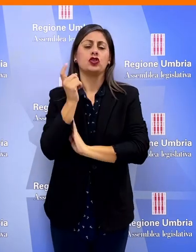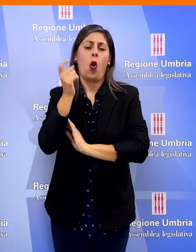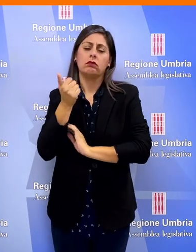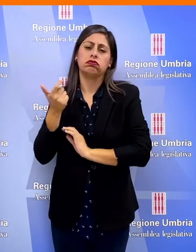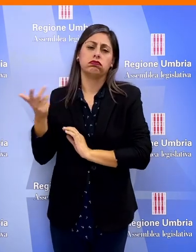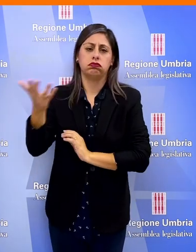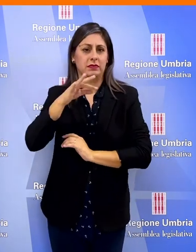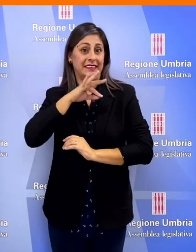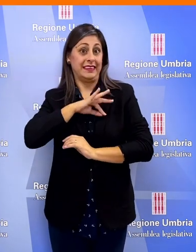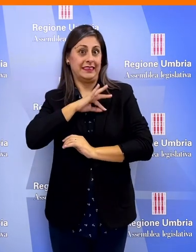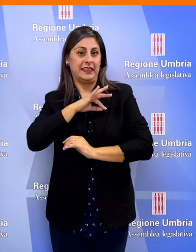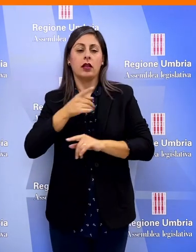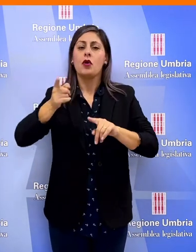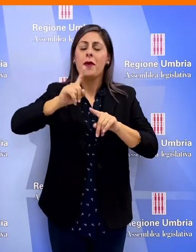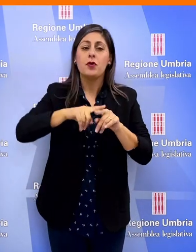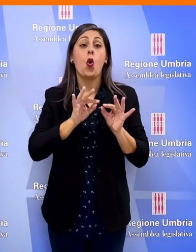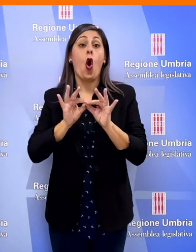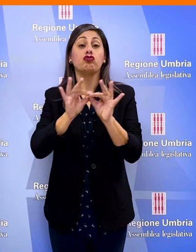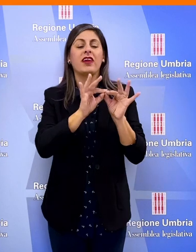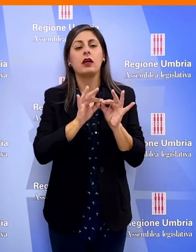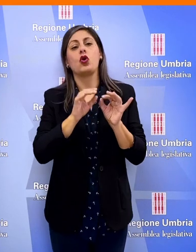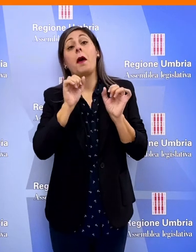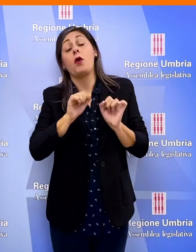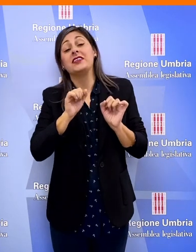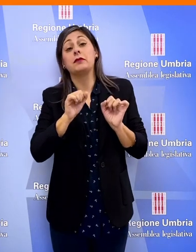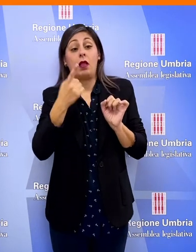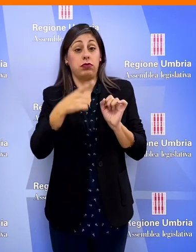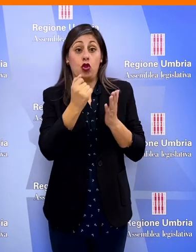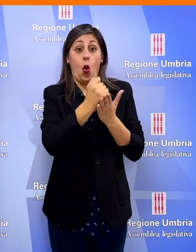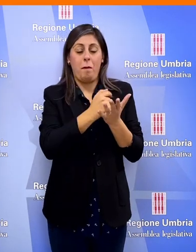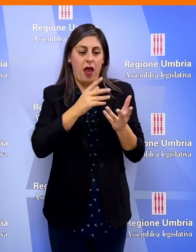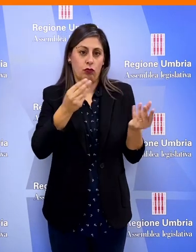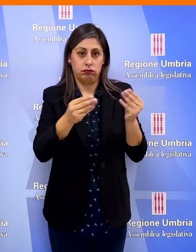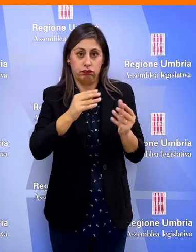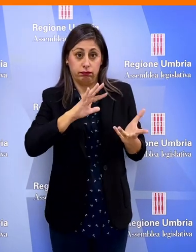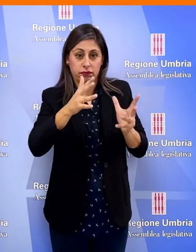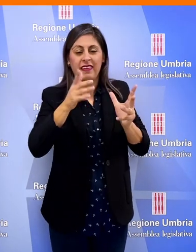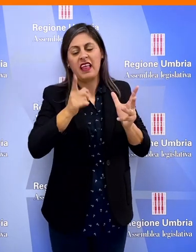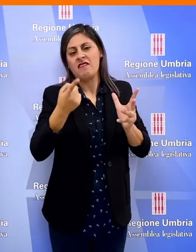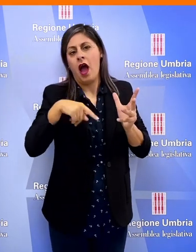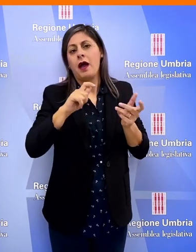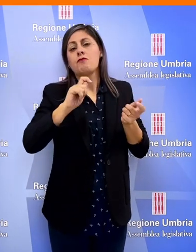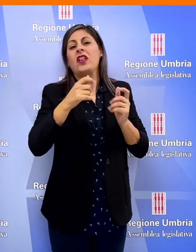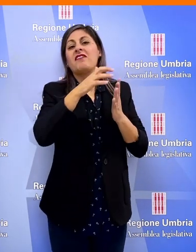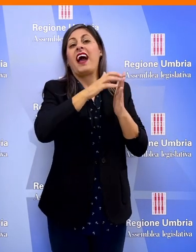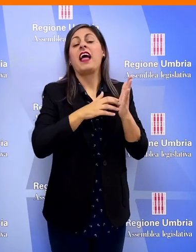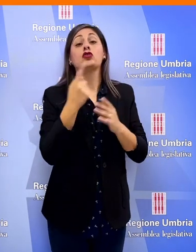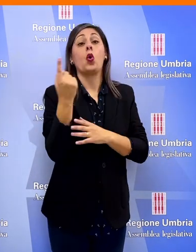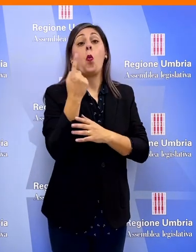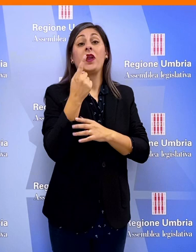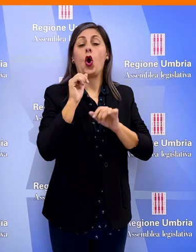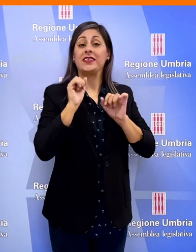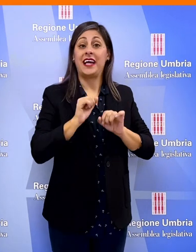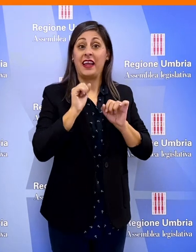audizioni dei molteplici soggetti interessati oltre alla concertazione alla possibile evoluzione del documento si rende necessaria anche una modifica del